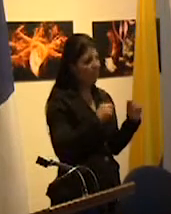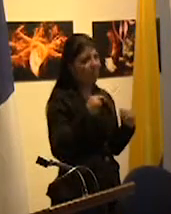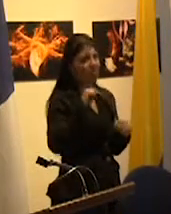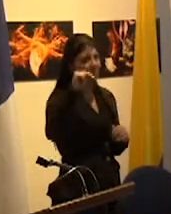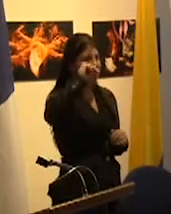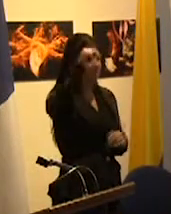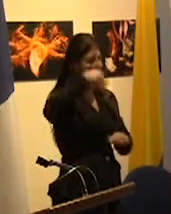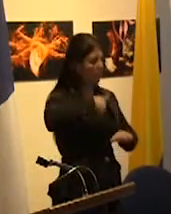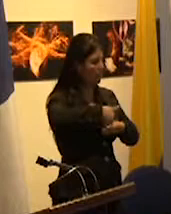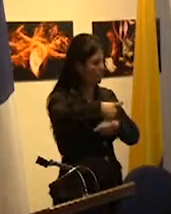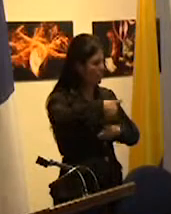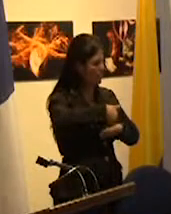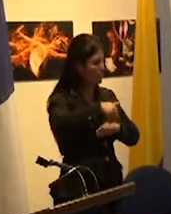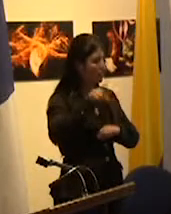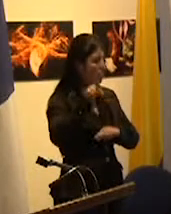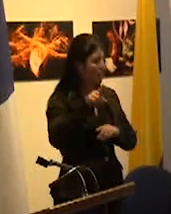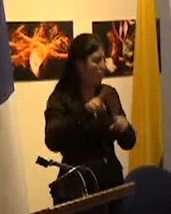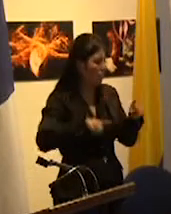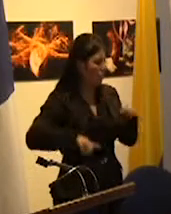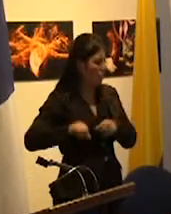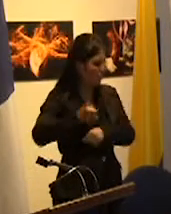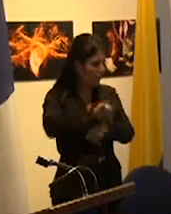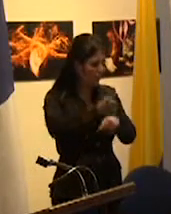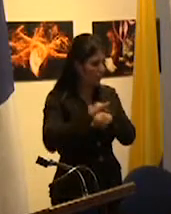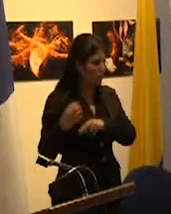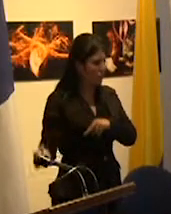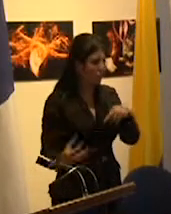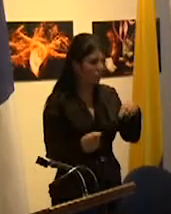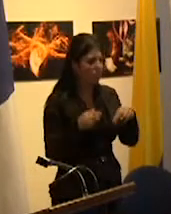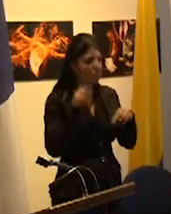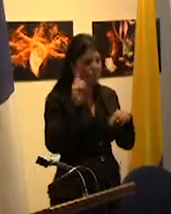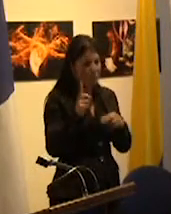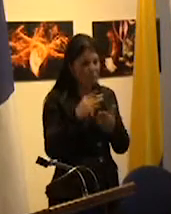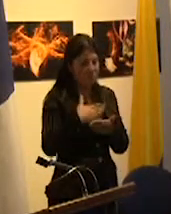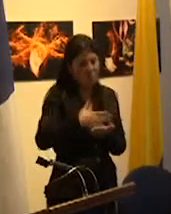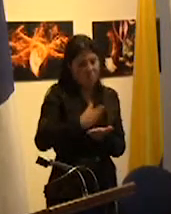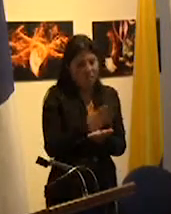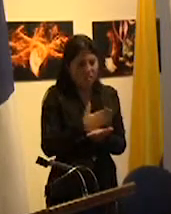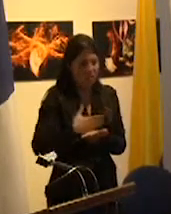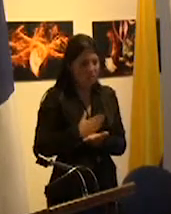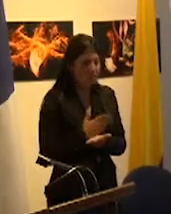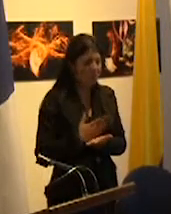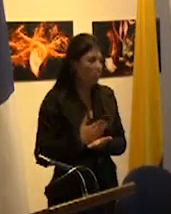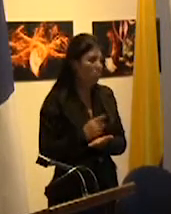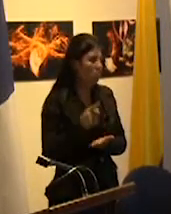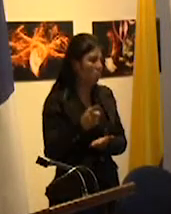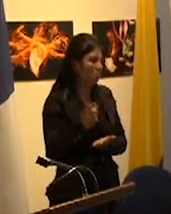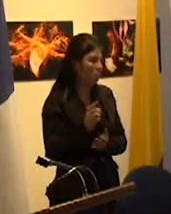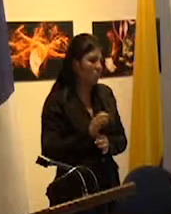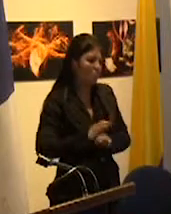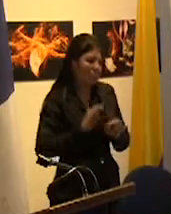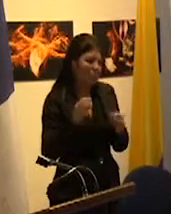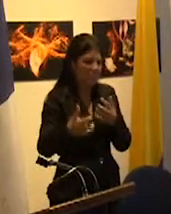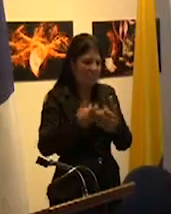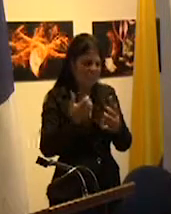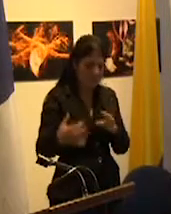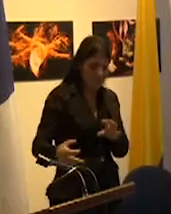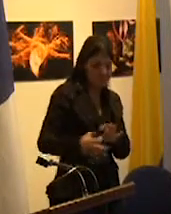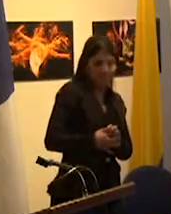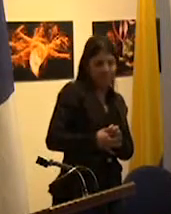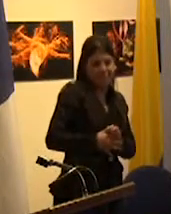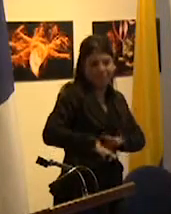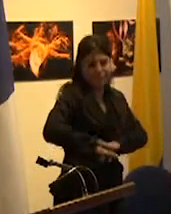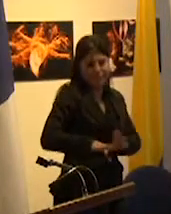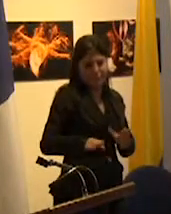mismos niveles de exigencia en establecimientos educativos que por su nivel de fragmentación dejan de conformar un sistema